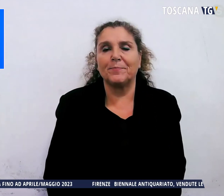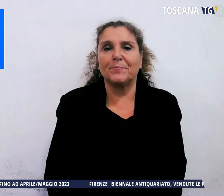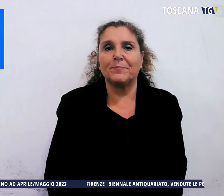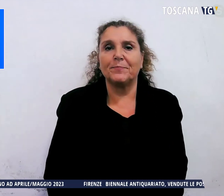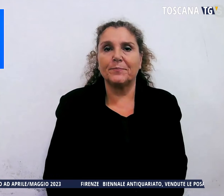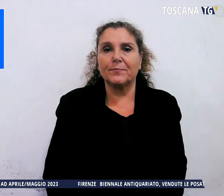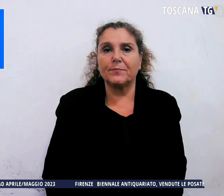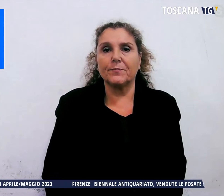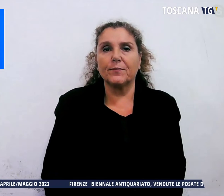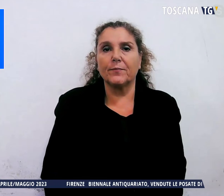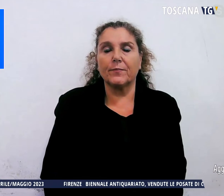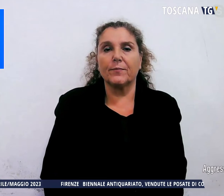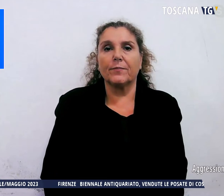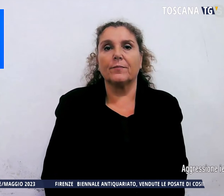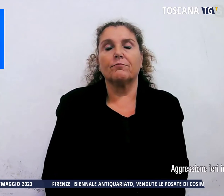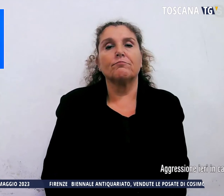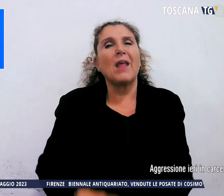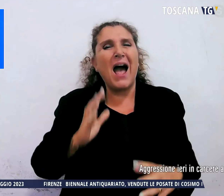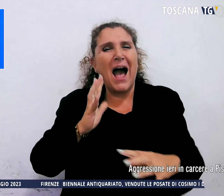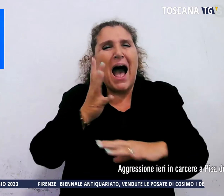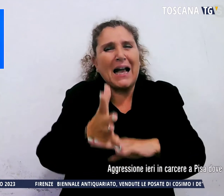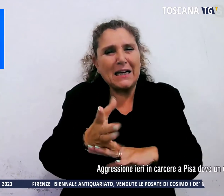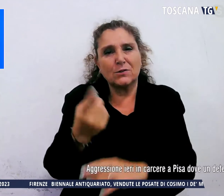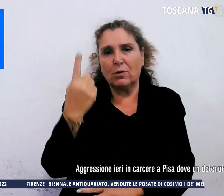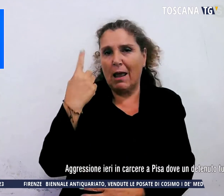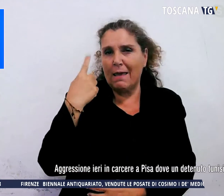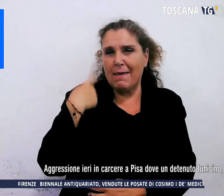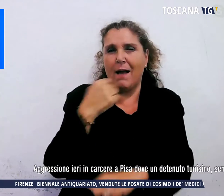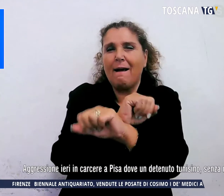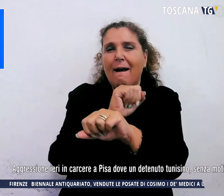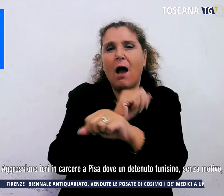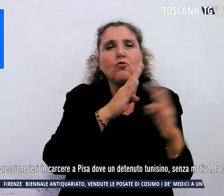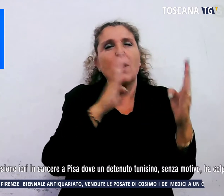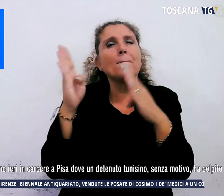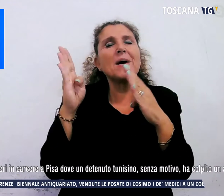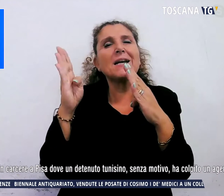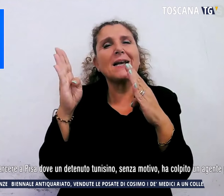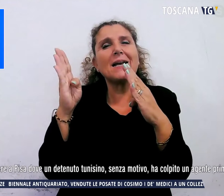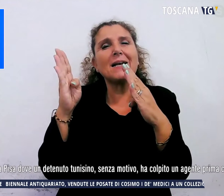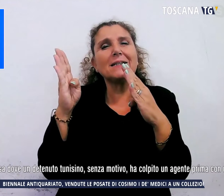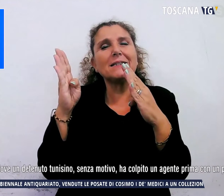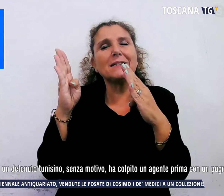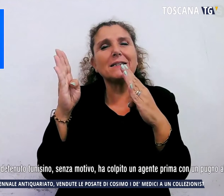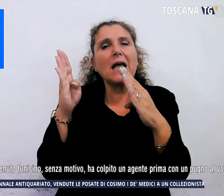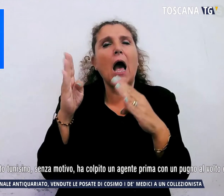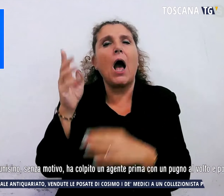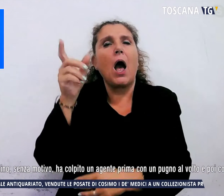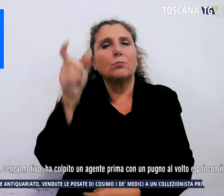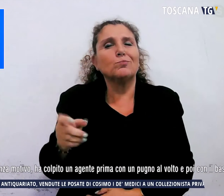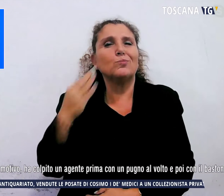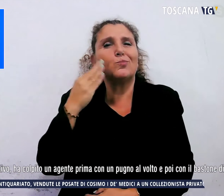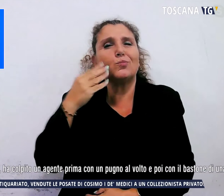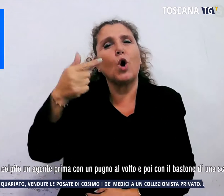E' aggressione ieri in carcere a Pisa dove un detenuto tunisino senza